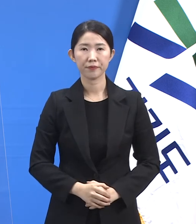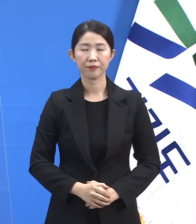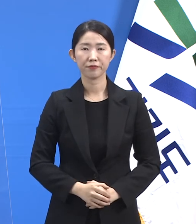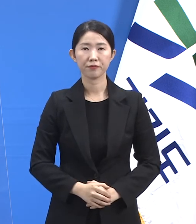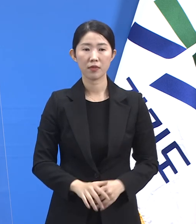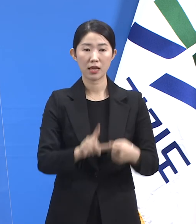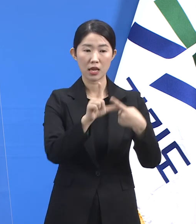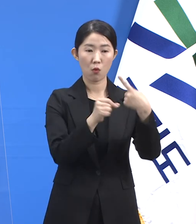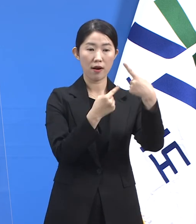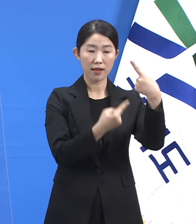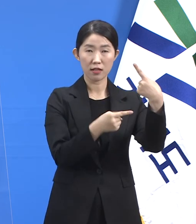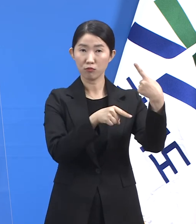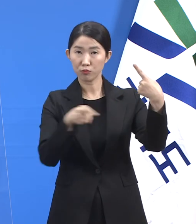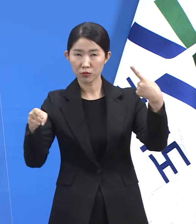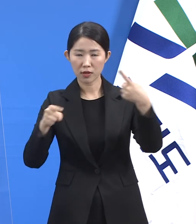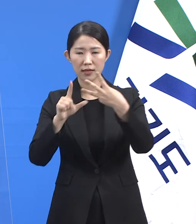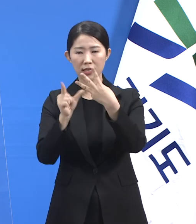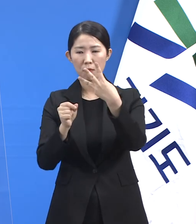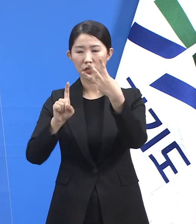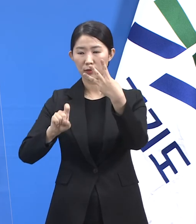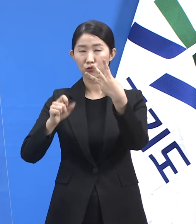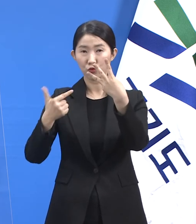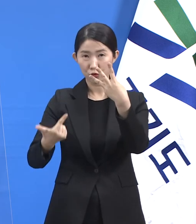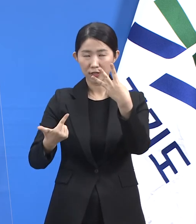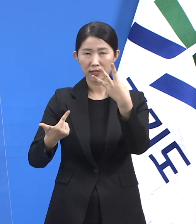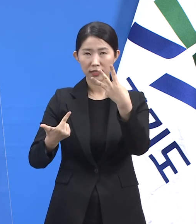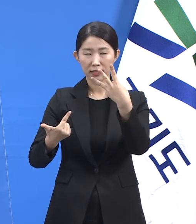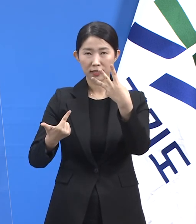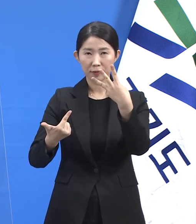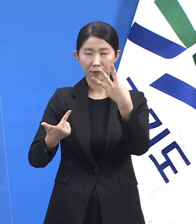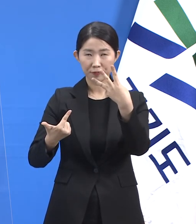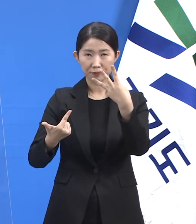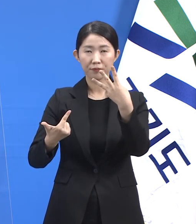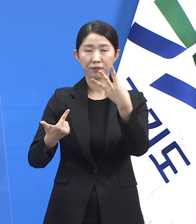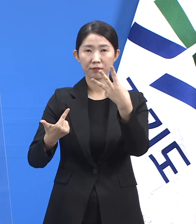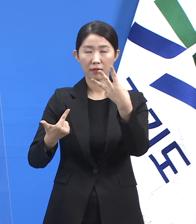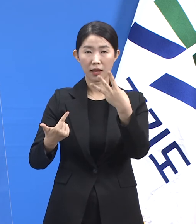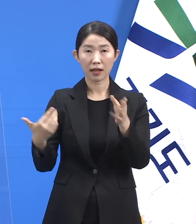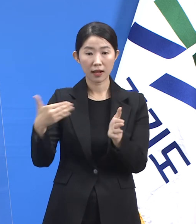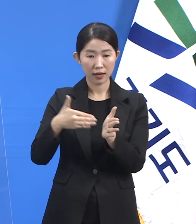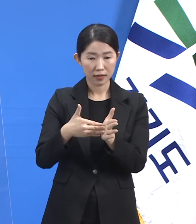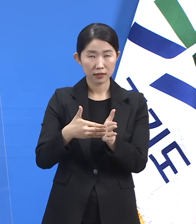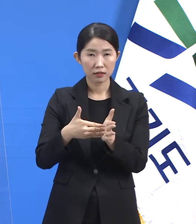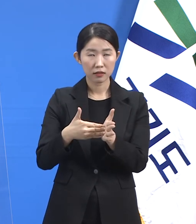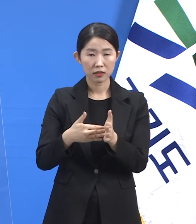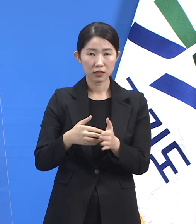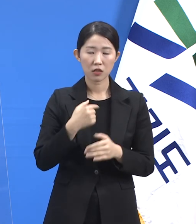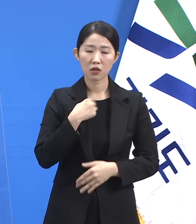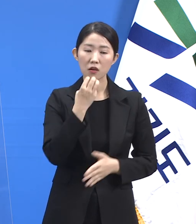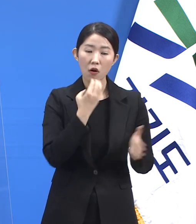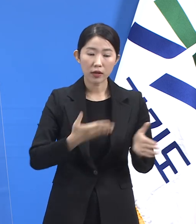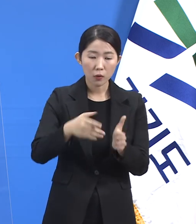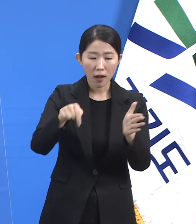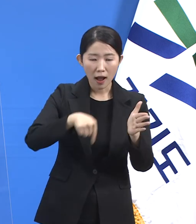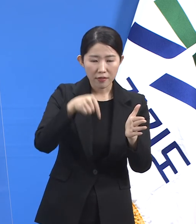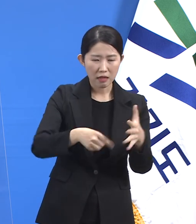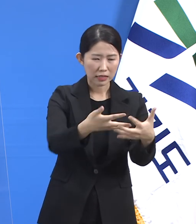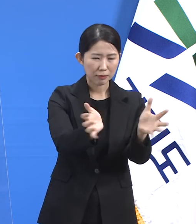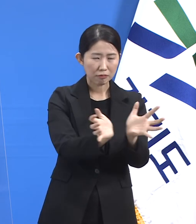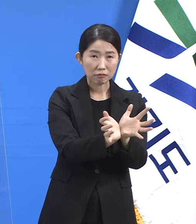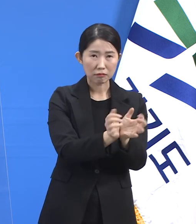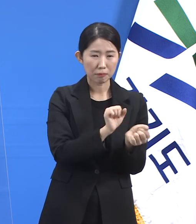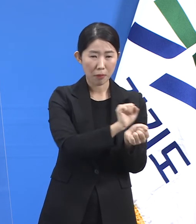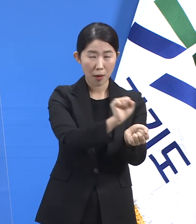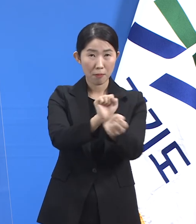1월 1일부터 3월 16일 12시까지 새롭게 발생한 경기도 내 집단 감염 클러스터는